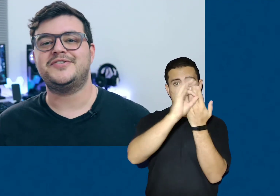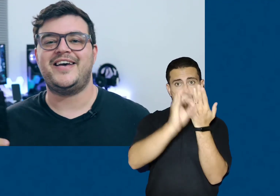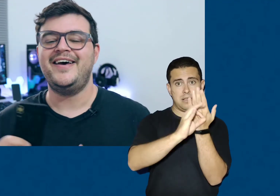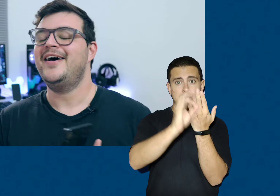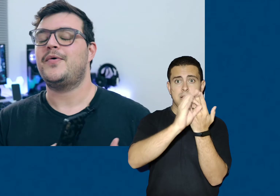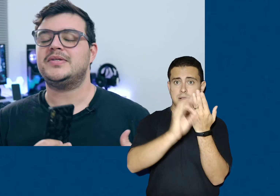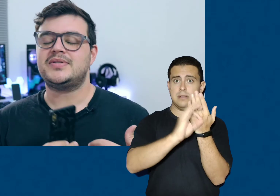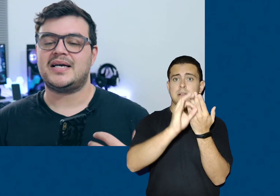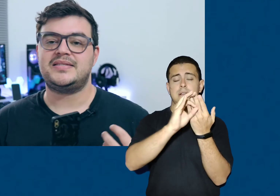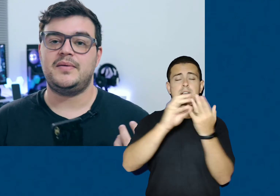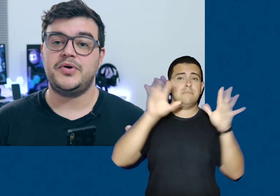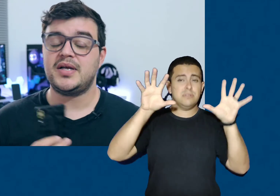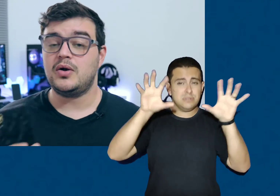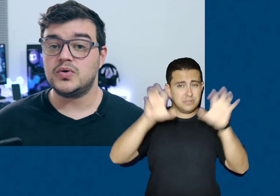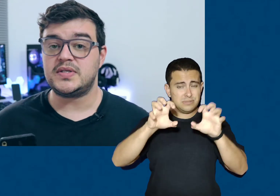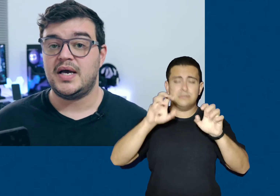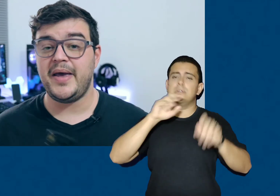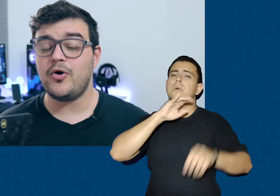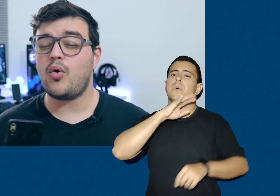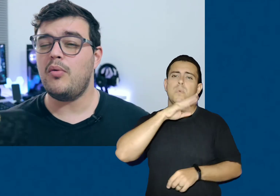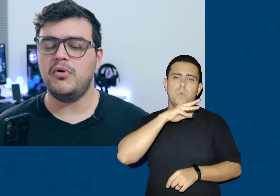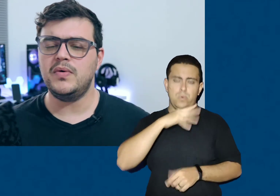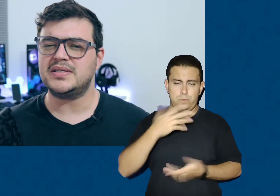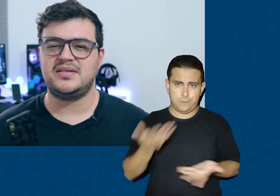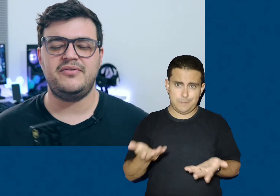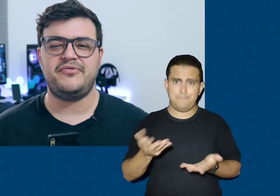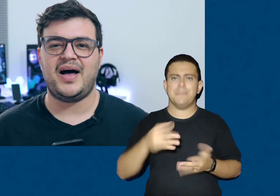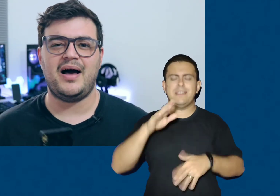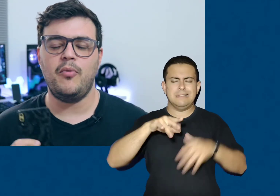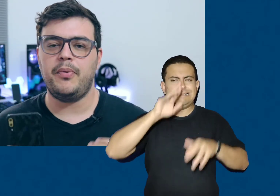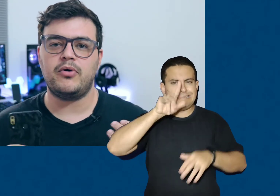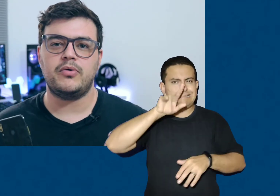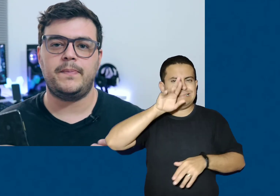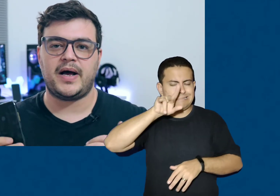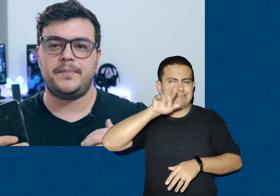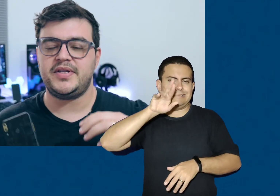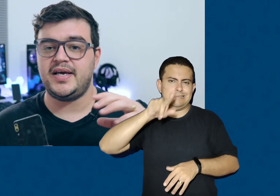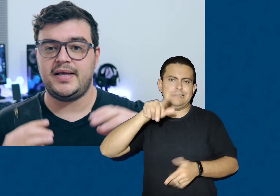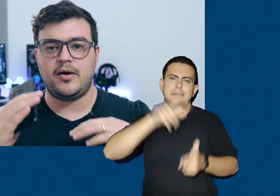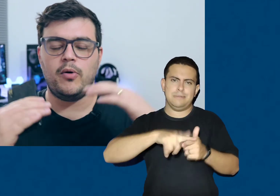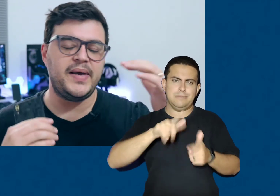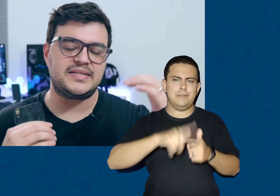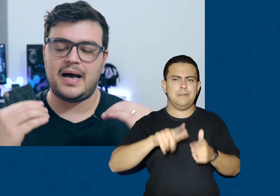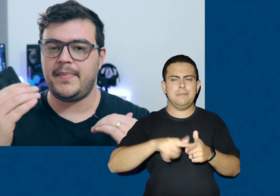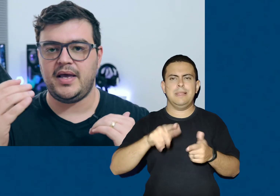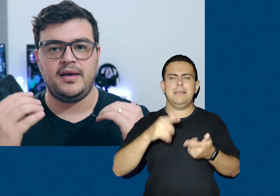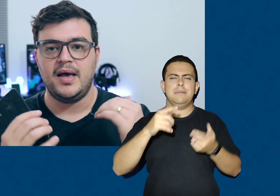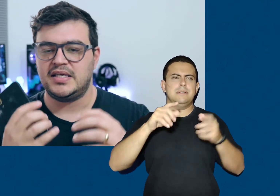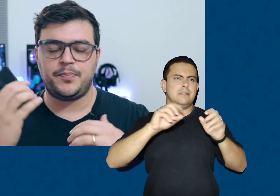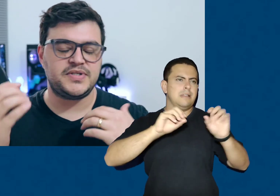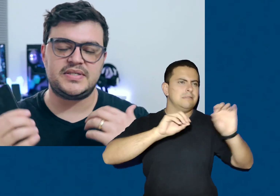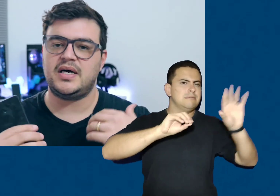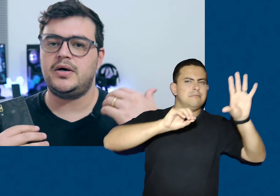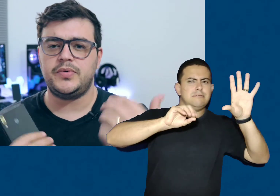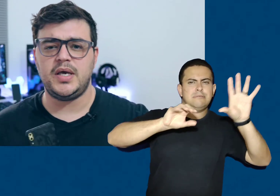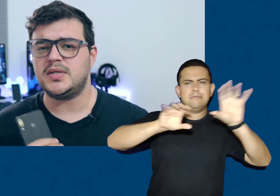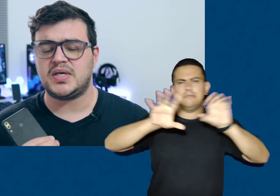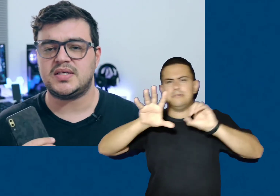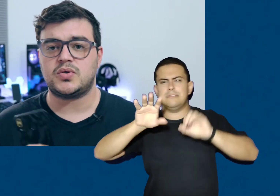5Z, quando está sem muita luz. É meio comum, assim, falhar um pouco para poder compensar bem exposição, ISO, essas